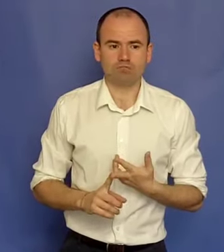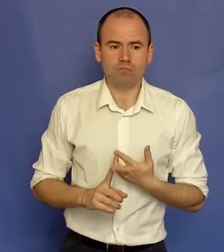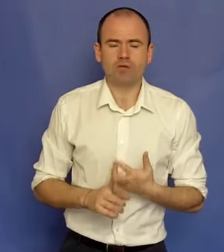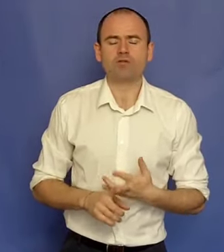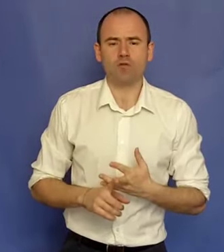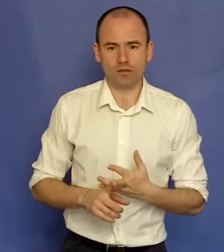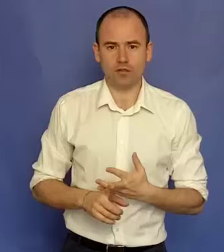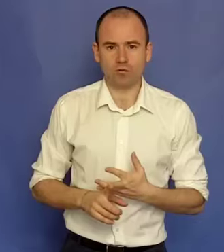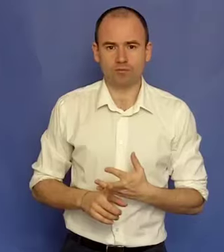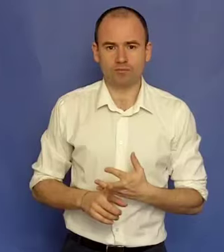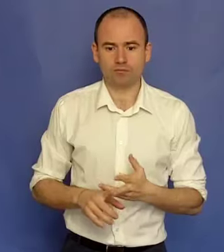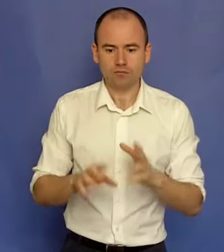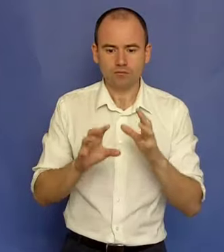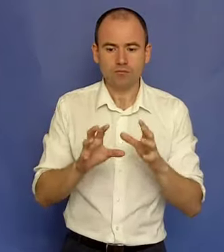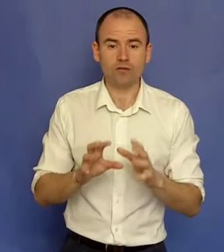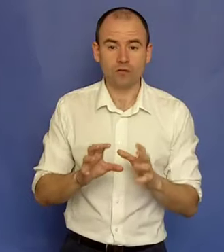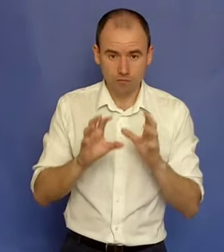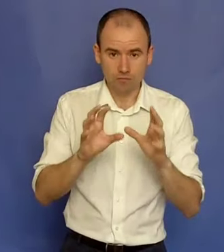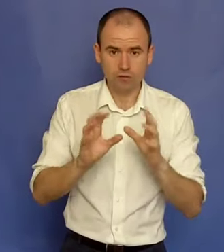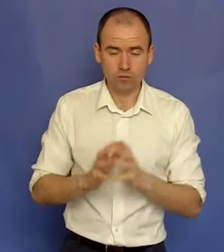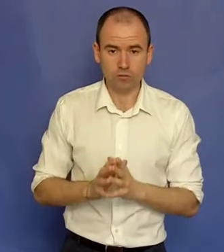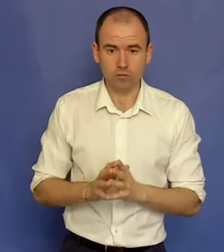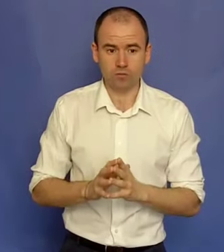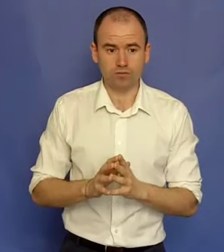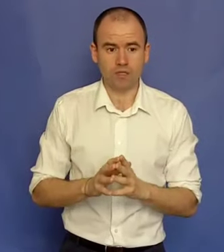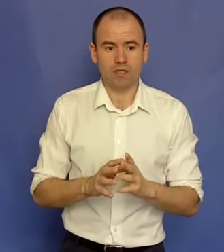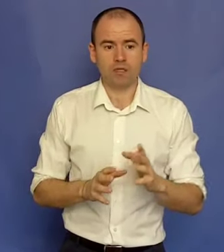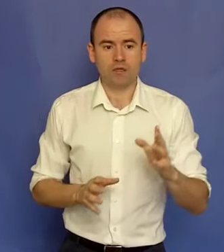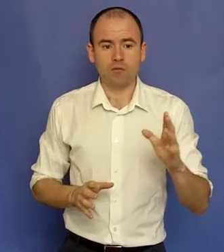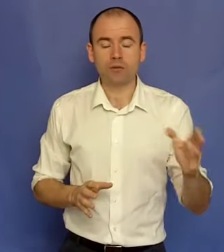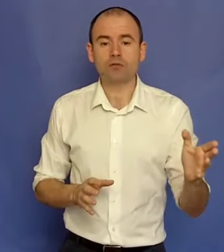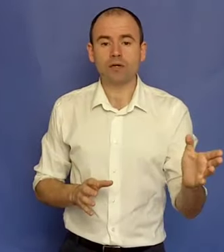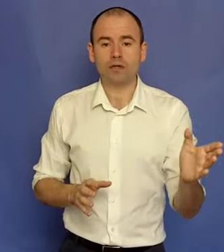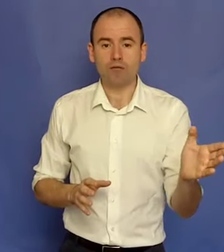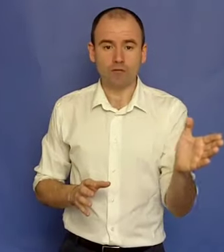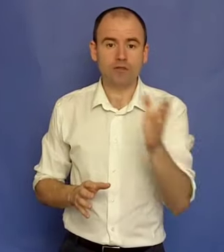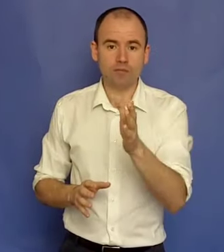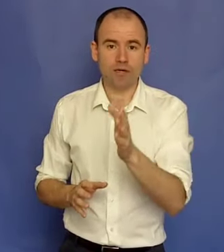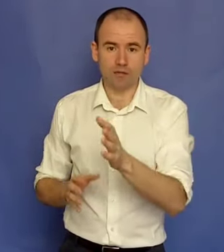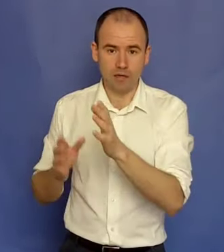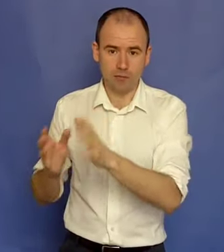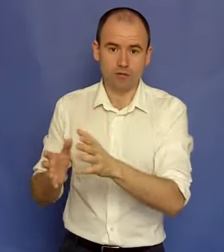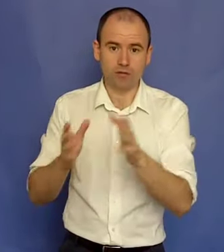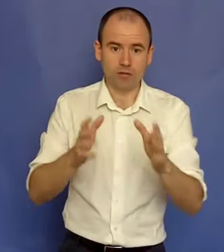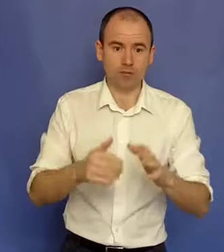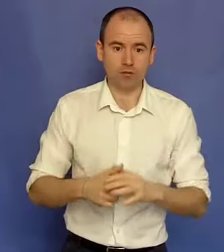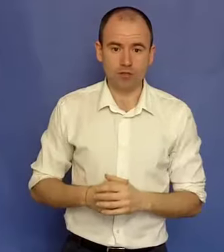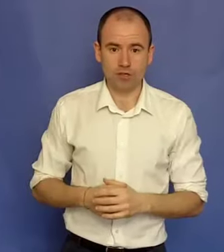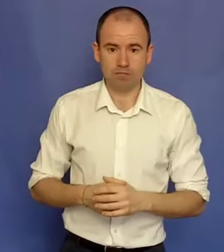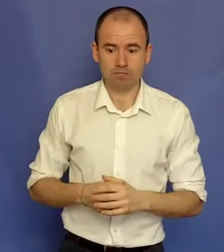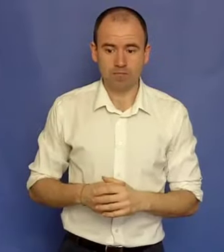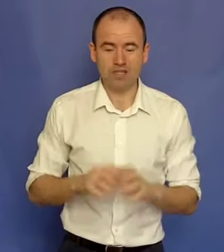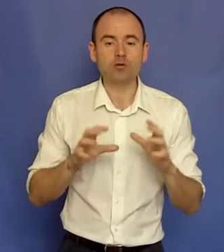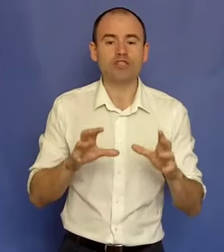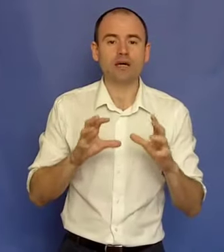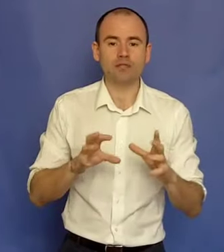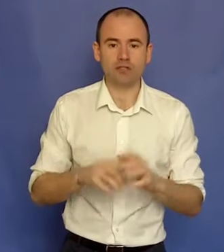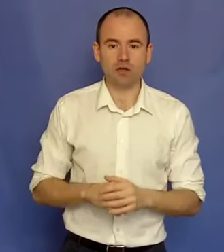Mi-a fost foarte greu. Dar vreau să spun un lucru. În momentul în care am făcut schimbarea de la Politecnica la Psihologie, eu știam deja